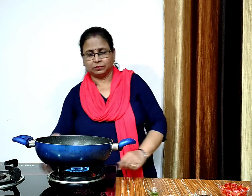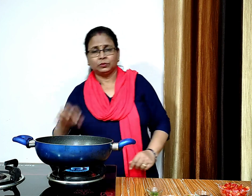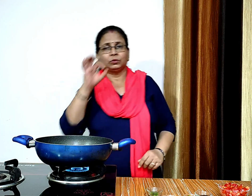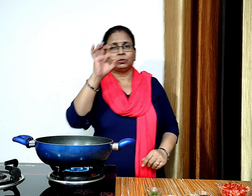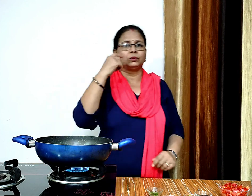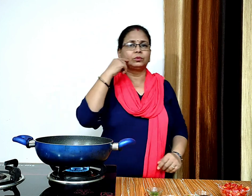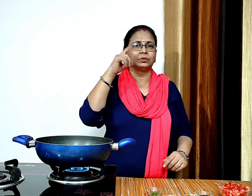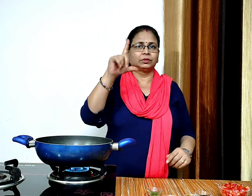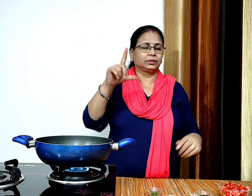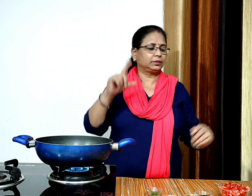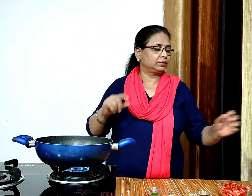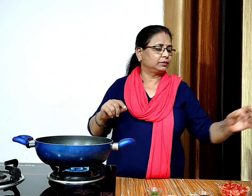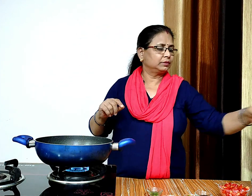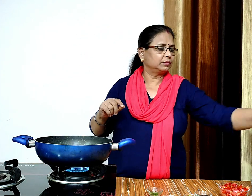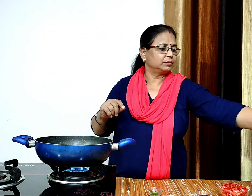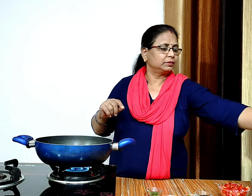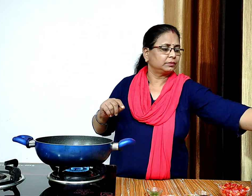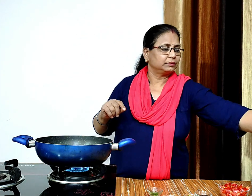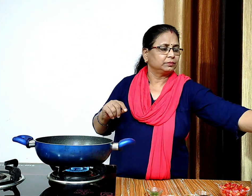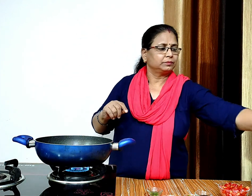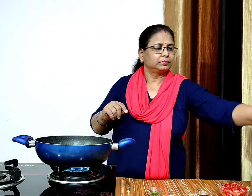अब इसमें दो बड़े चमस तेल डालेंगे